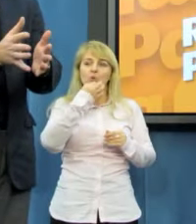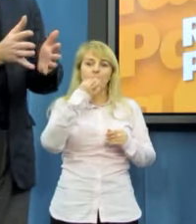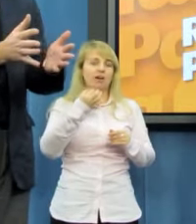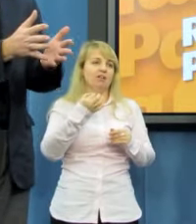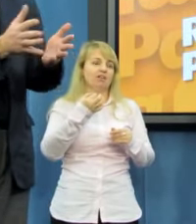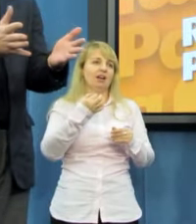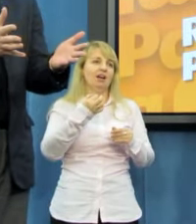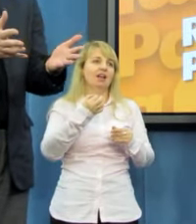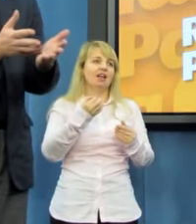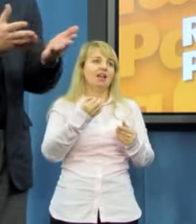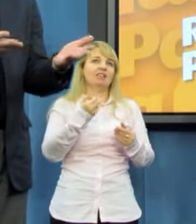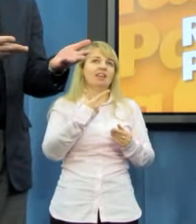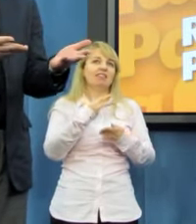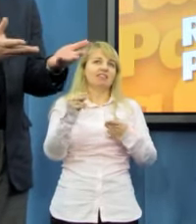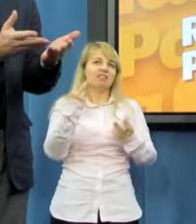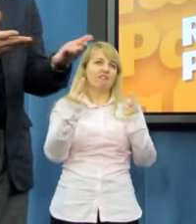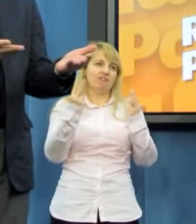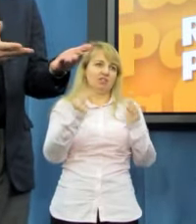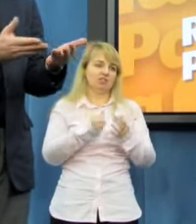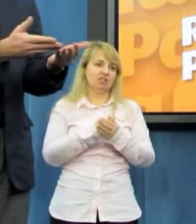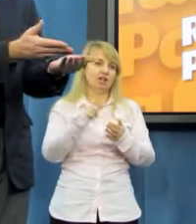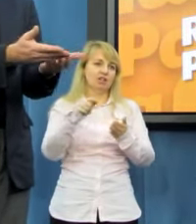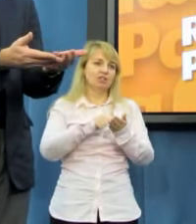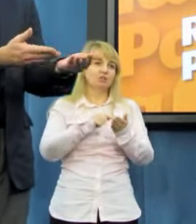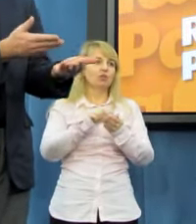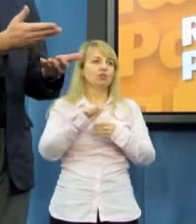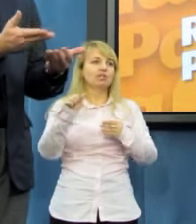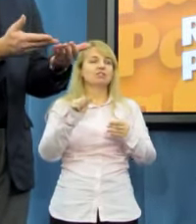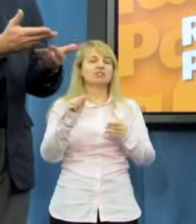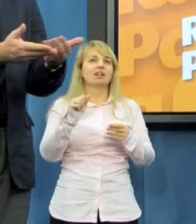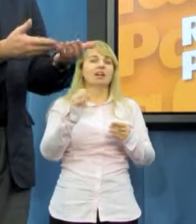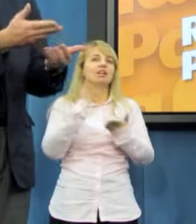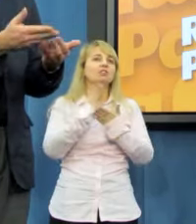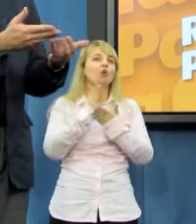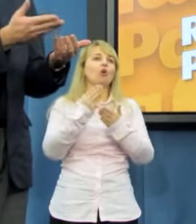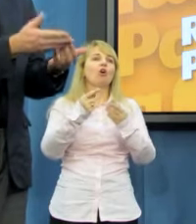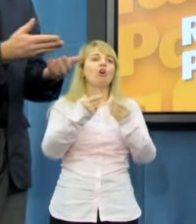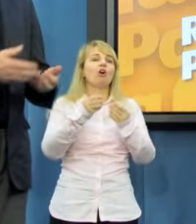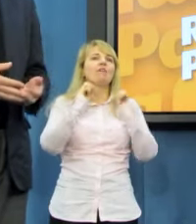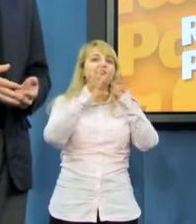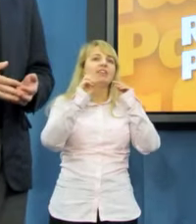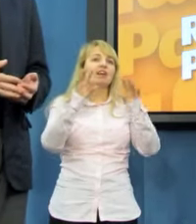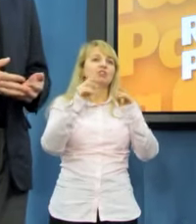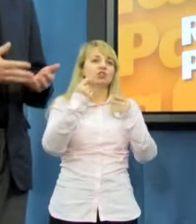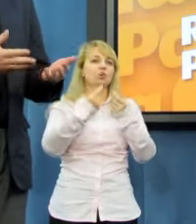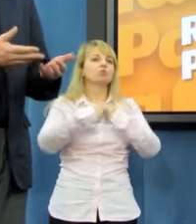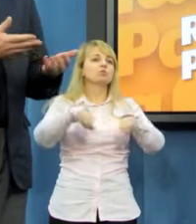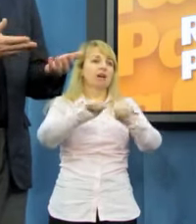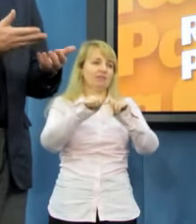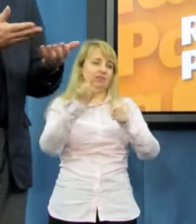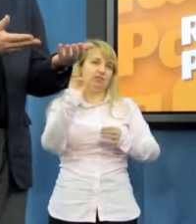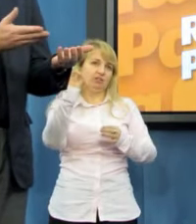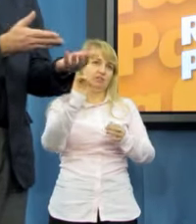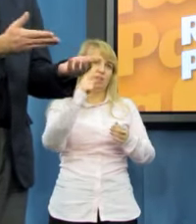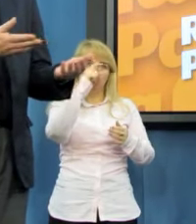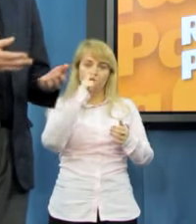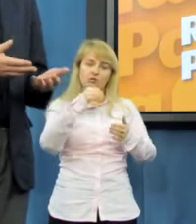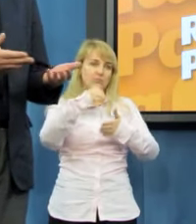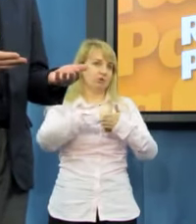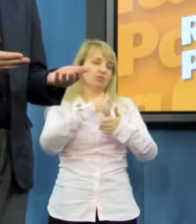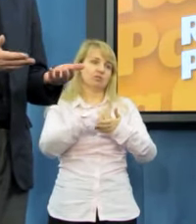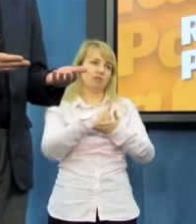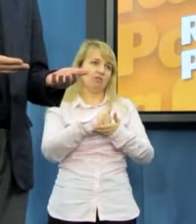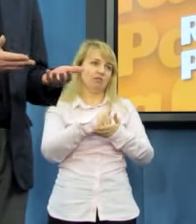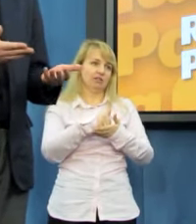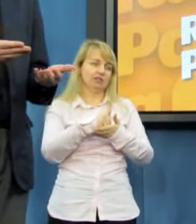takich miejscownych. To wiadomo, że to jest wybieg. Teraz szukają, po prostu dostosowują swoje zeznania